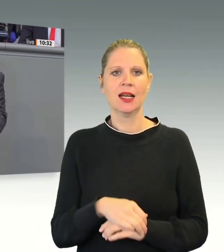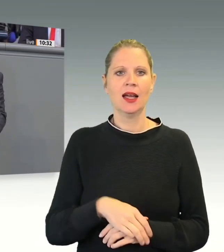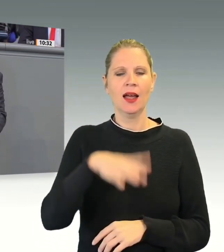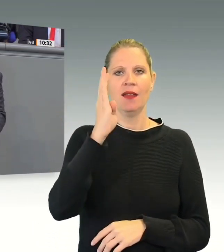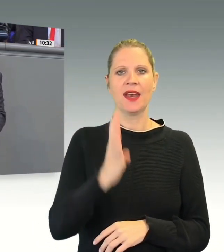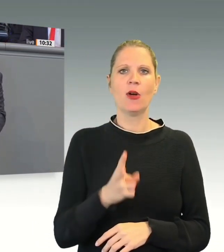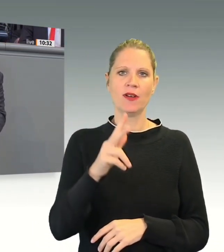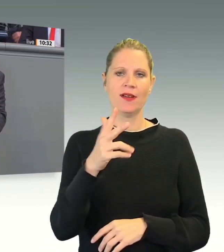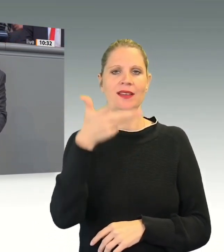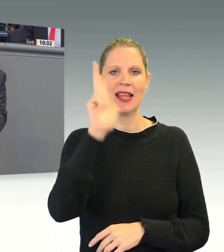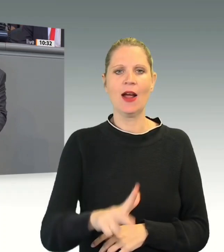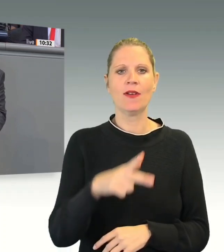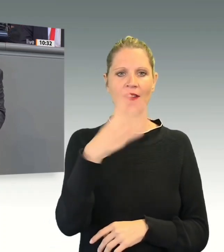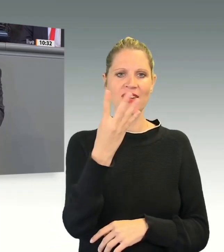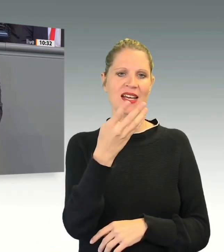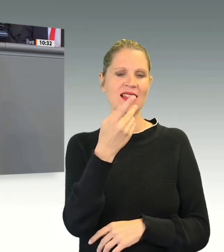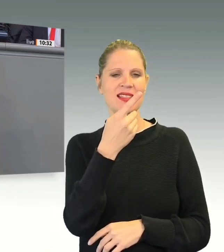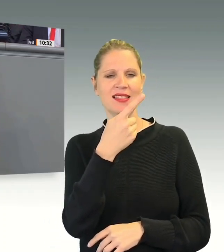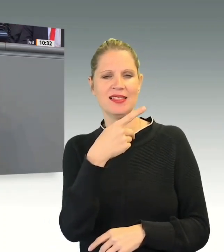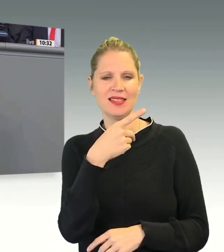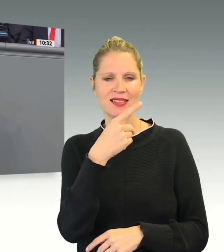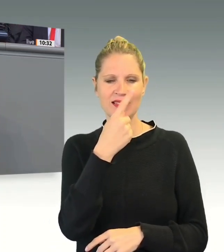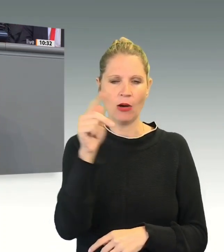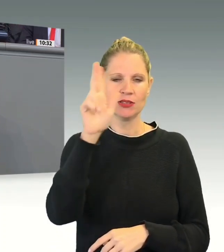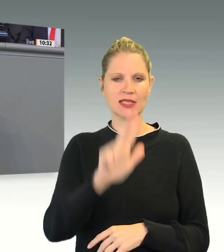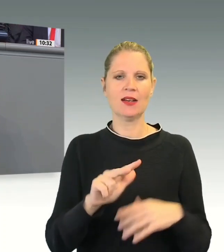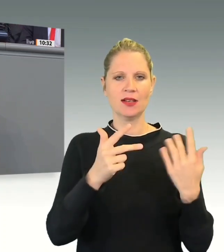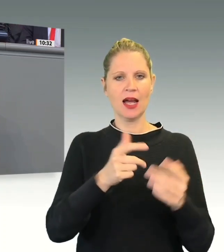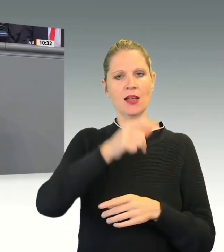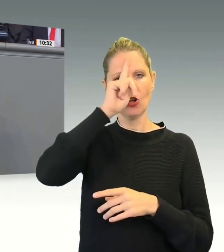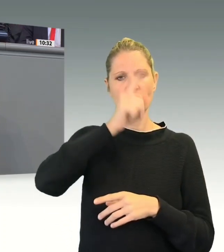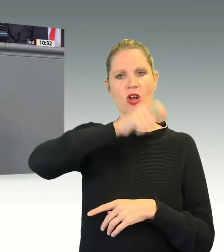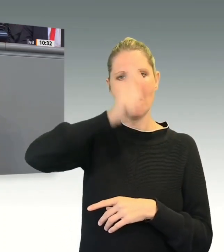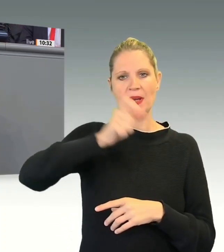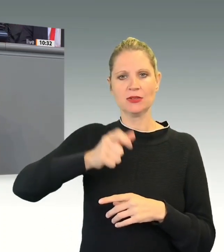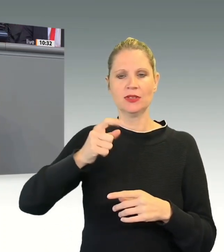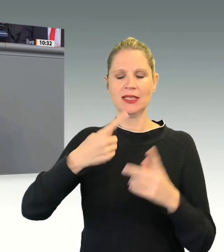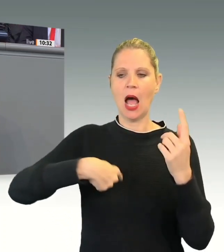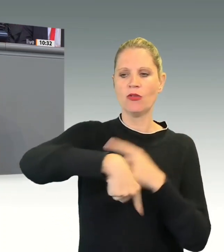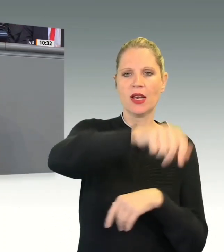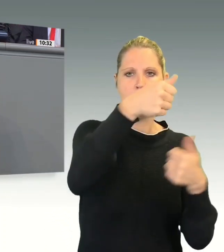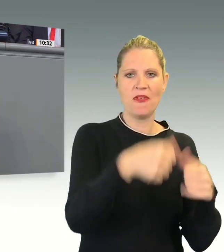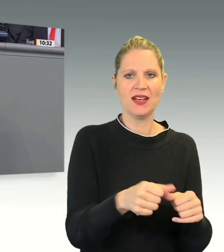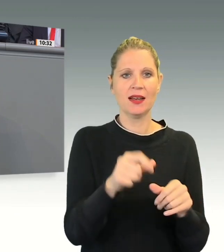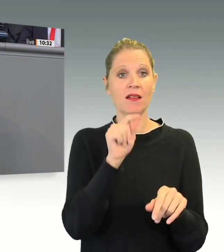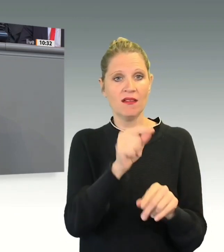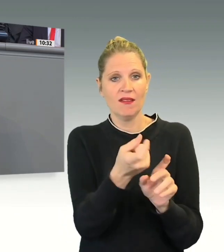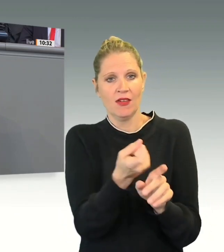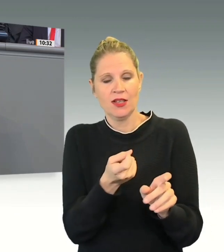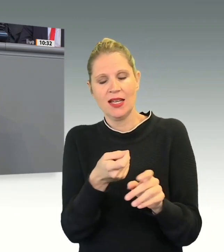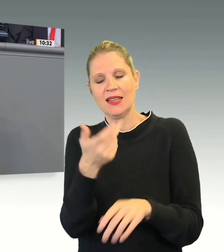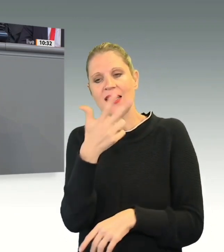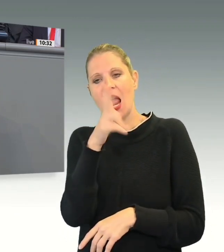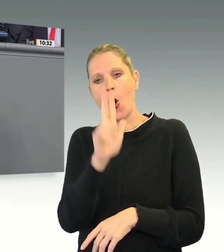nichtdeutsche Personen ausreisepflichtig. Von den über 300.000 ausreisepflichtigen Personen hielten sich